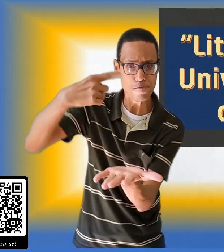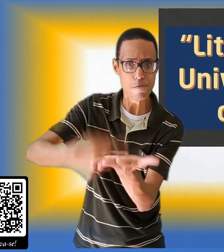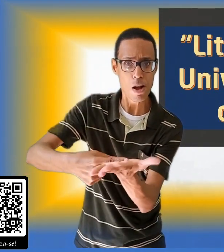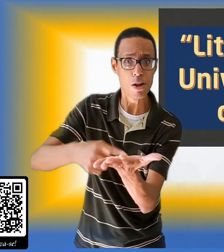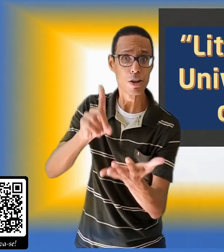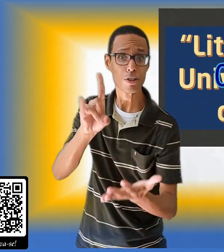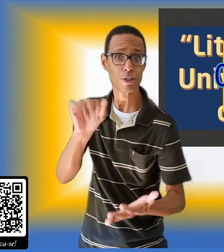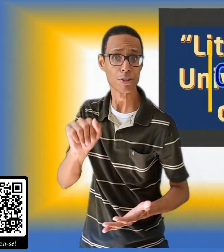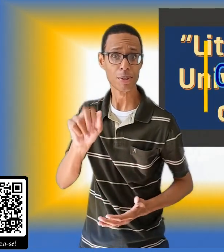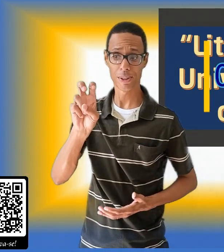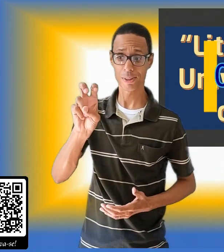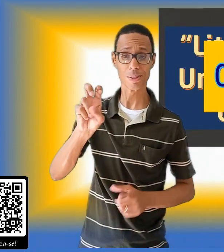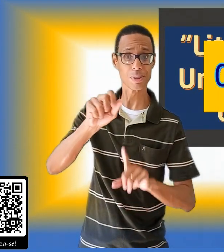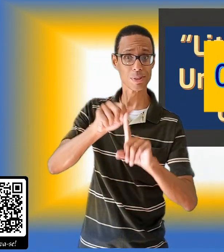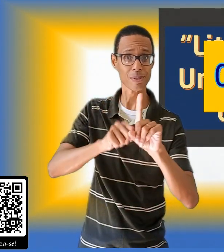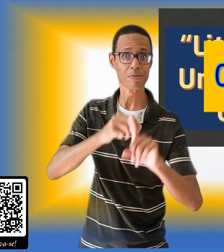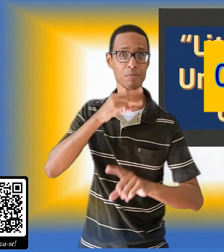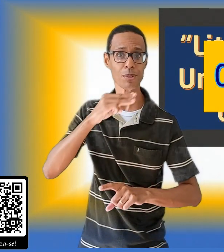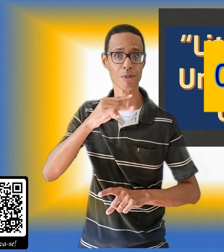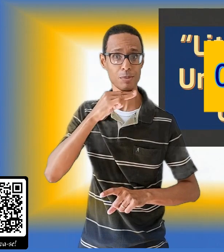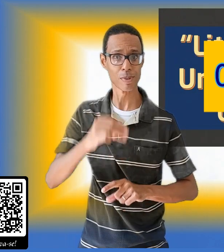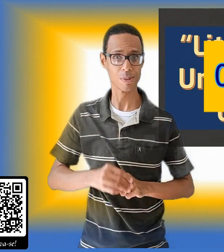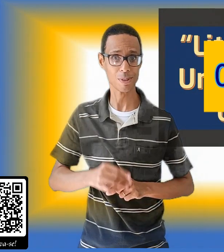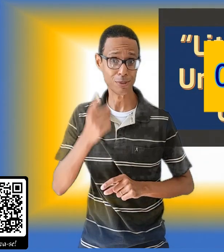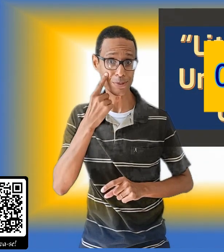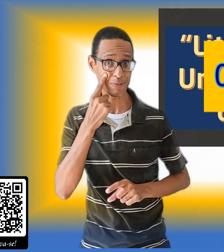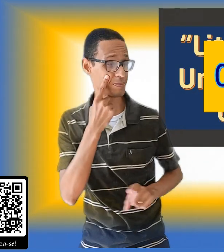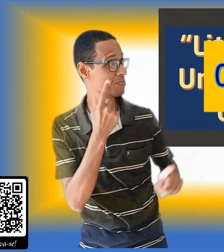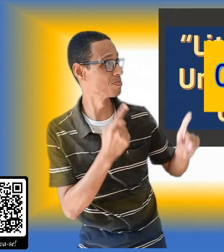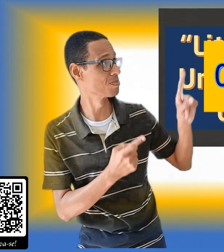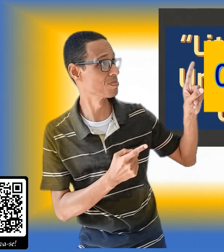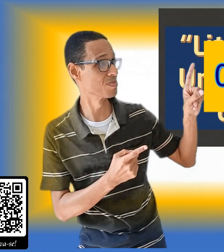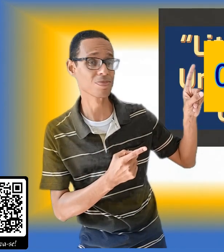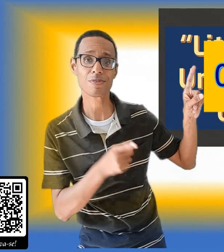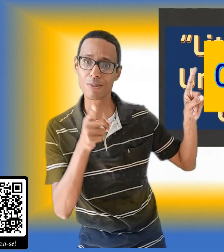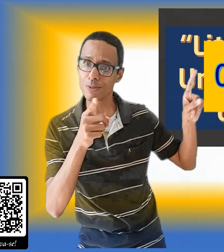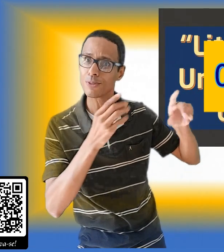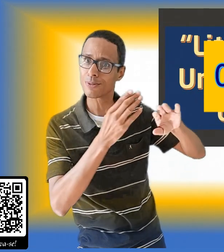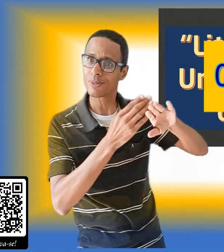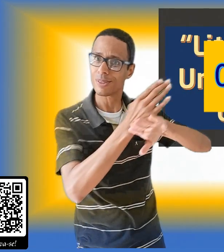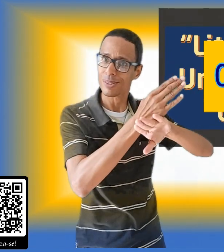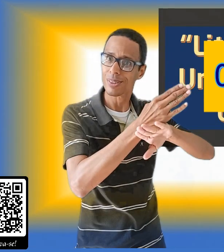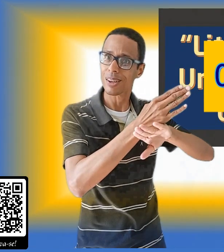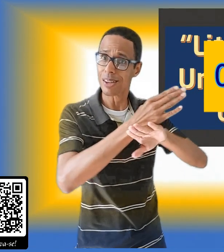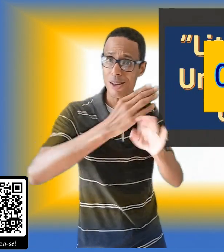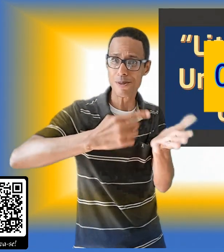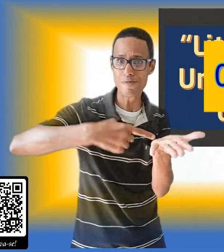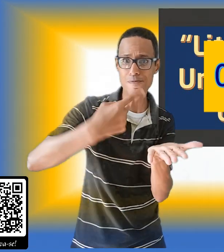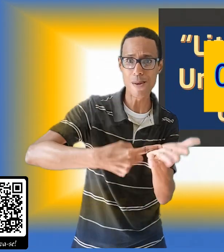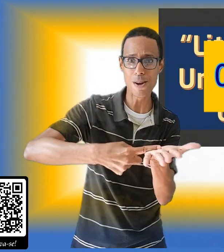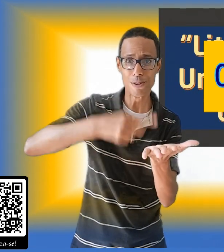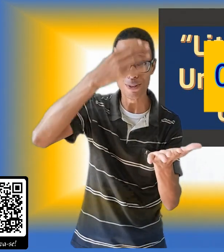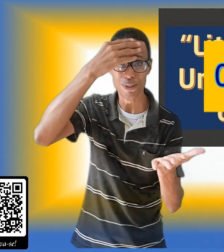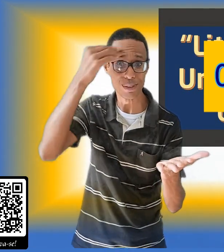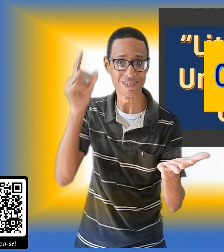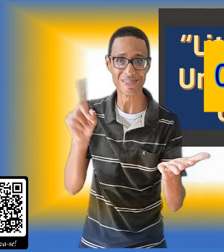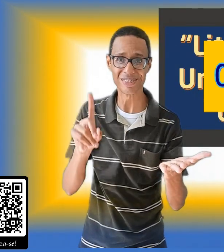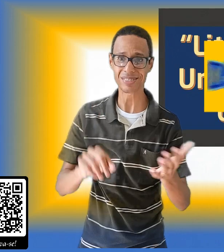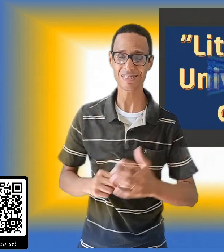agenda o dia 5 de março. Acesse este card aqui acima e ative o lembrete. Se